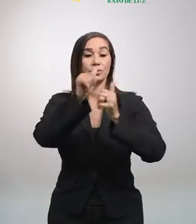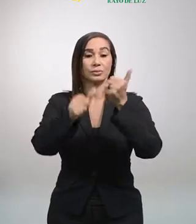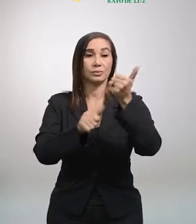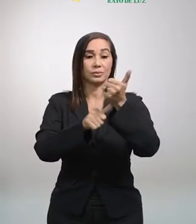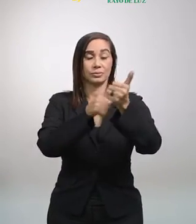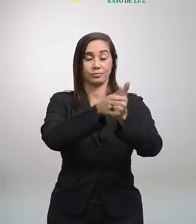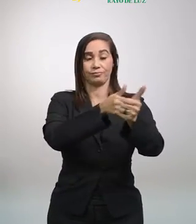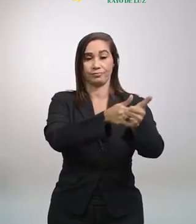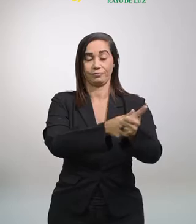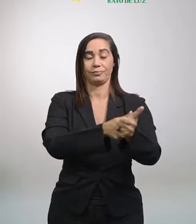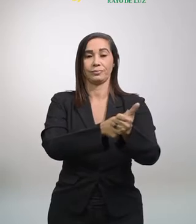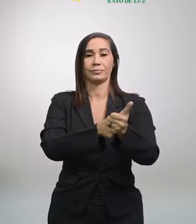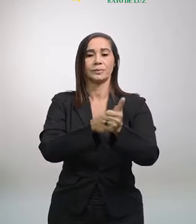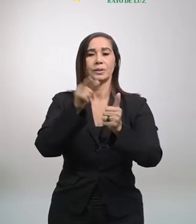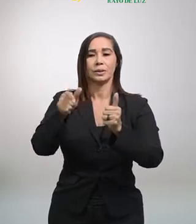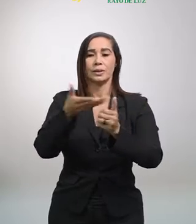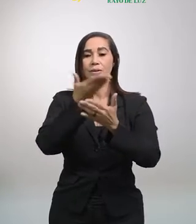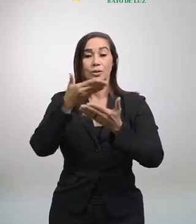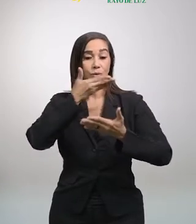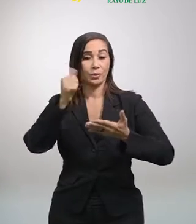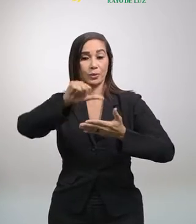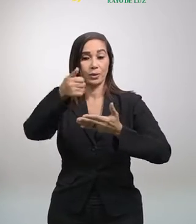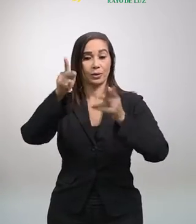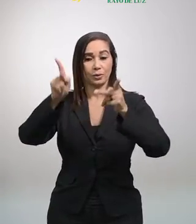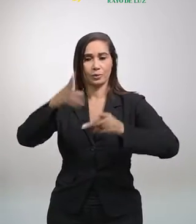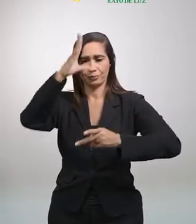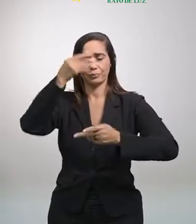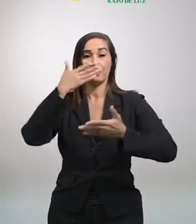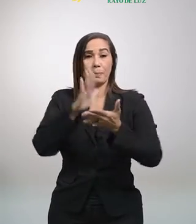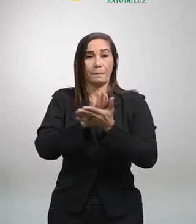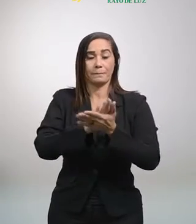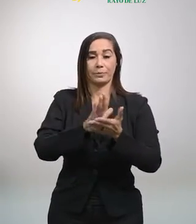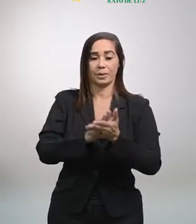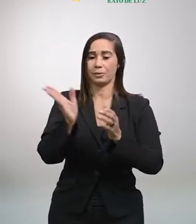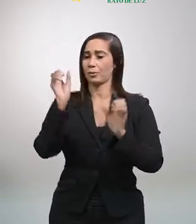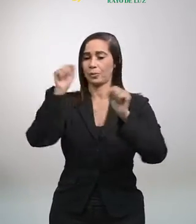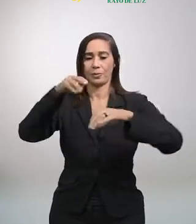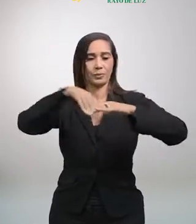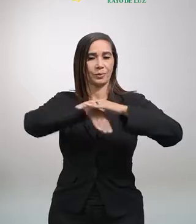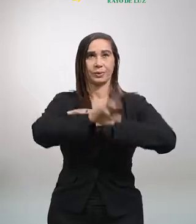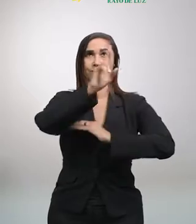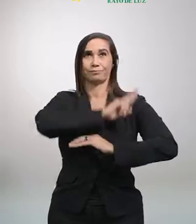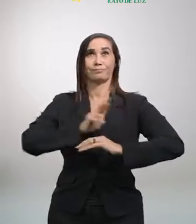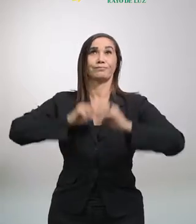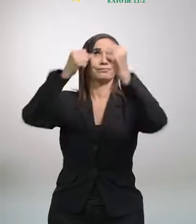a sus discípulos, Si no son mejores que los escribas y fariseos, no entrarán en el reino de los